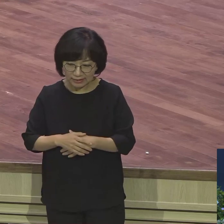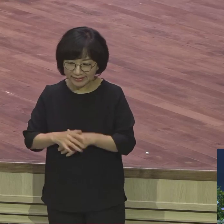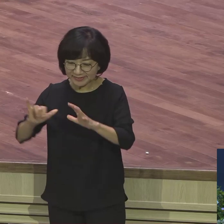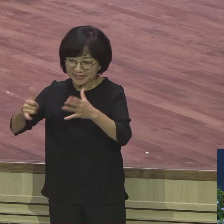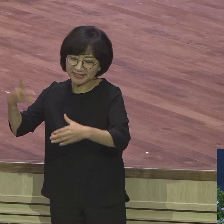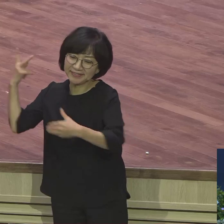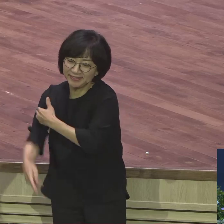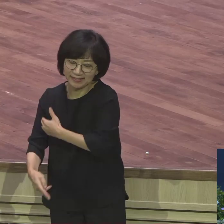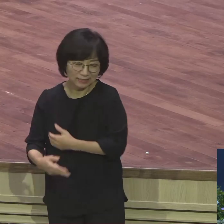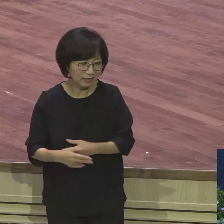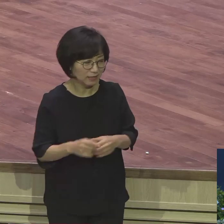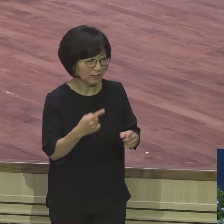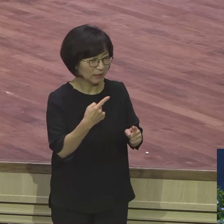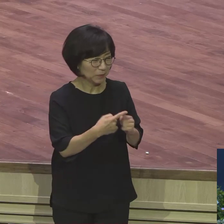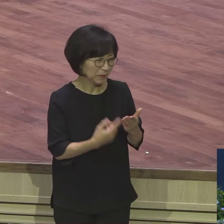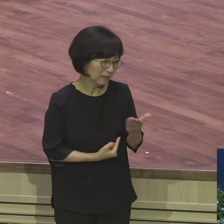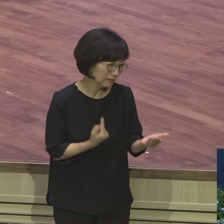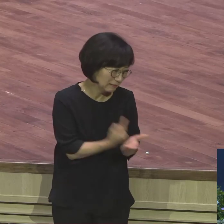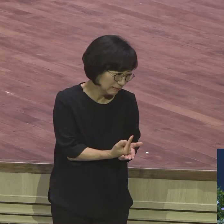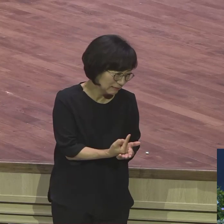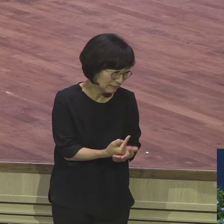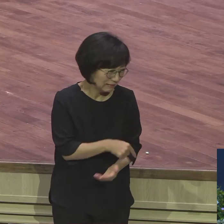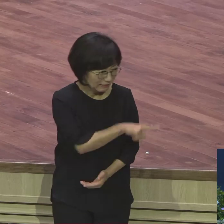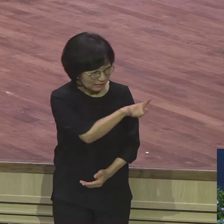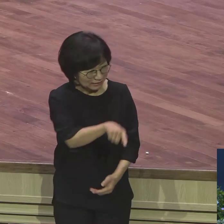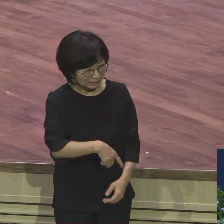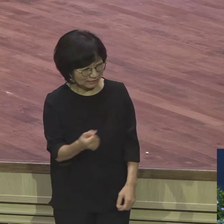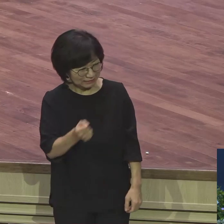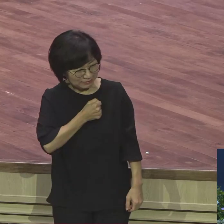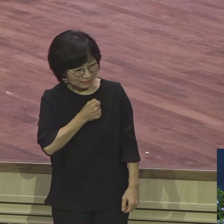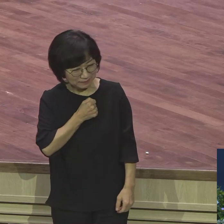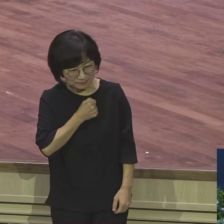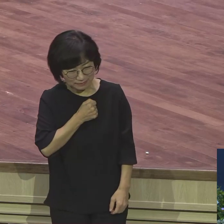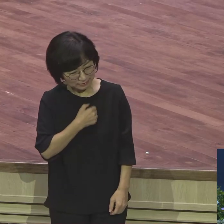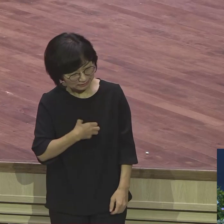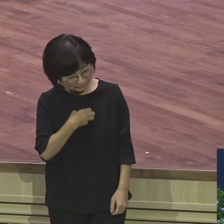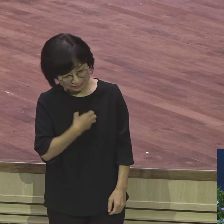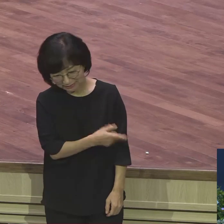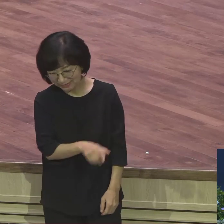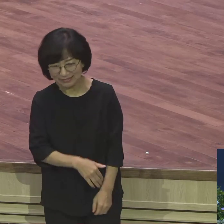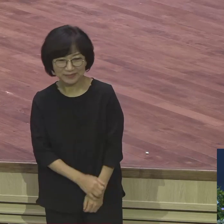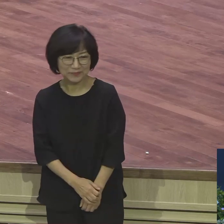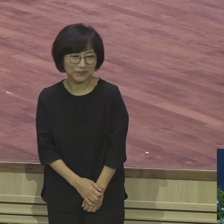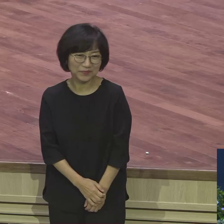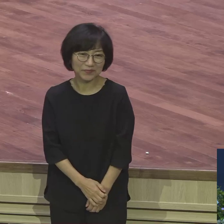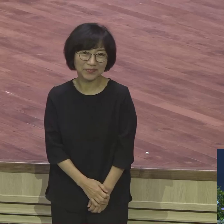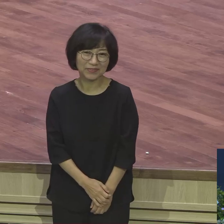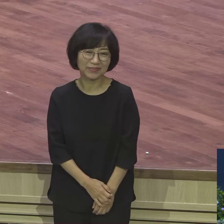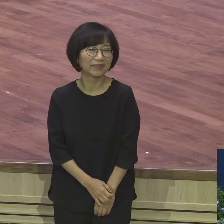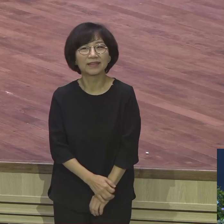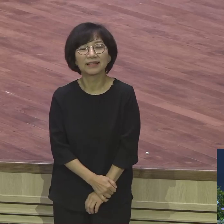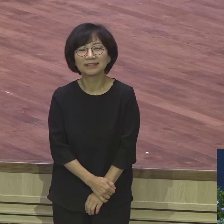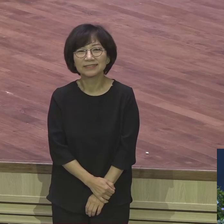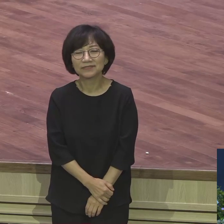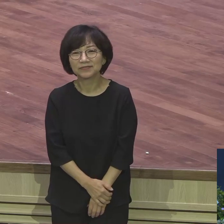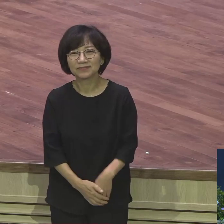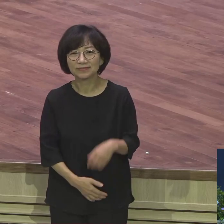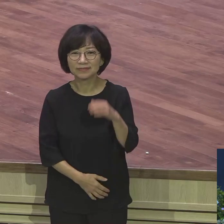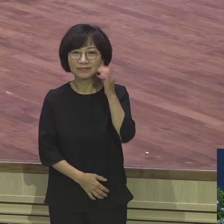끊었지 저도 대상자들이 대상자들이 만날 대상은 아니에요 눈 딱 열리니까